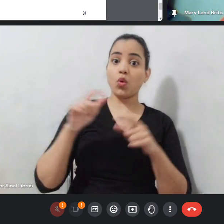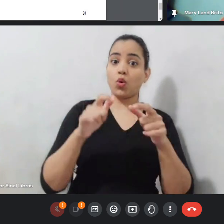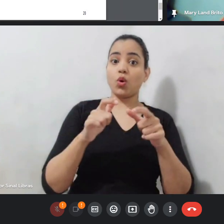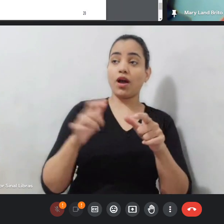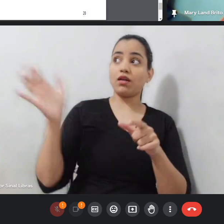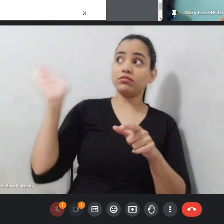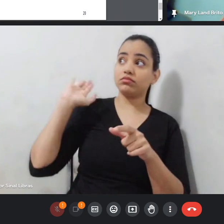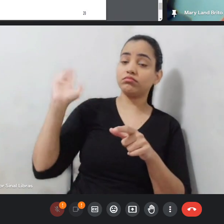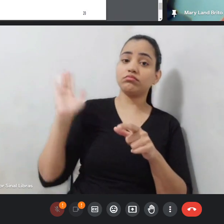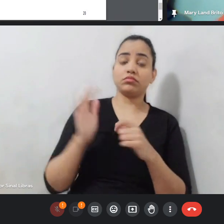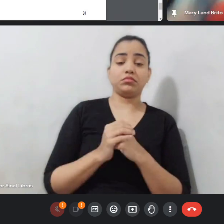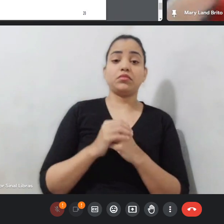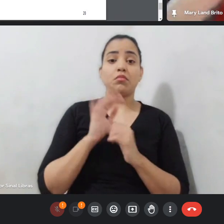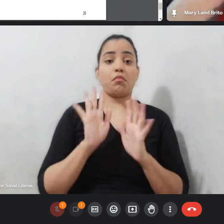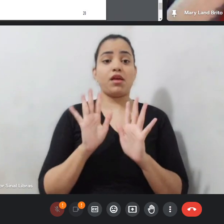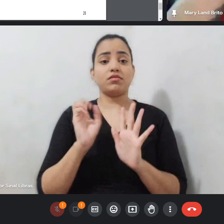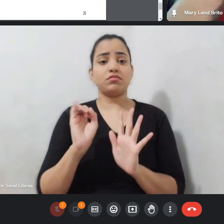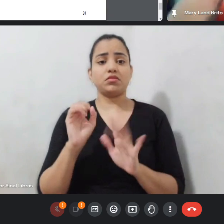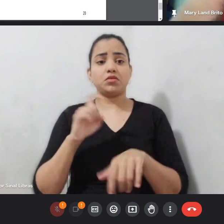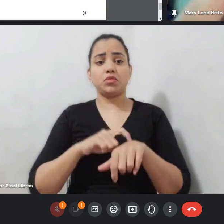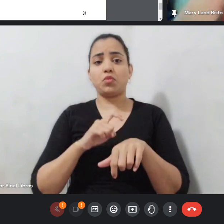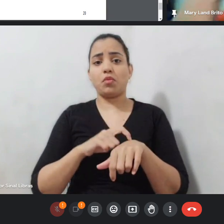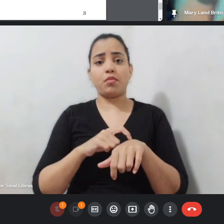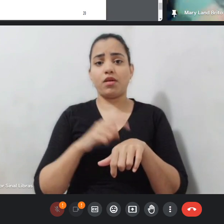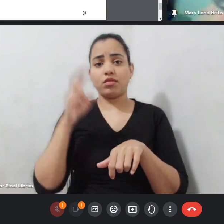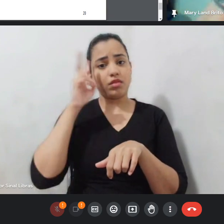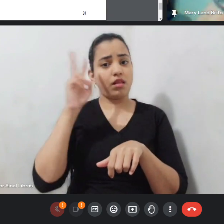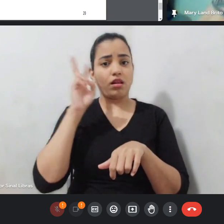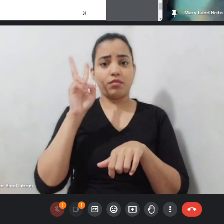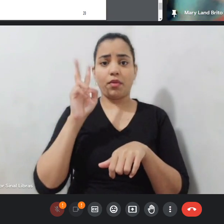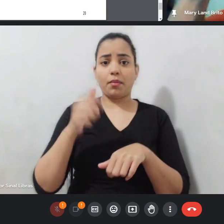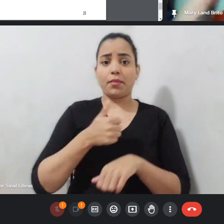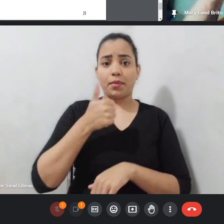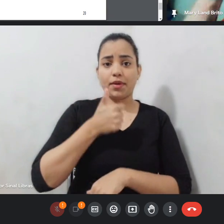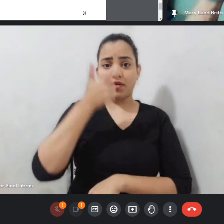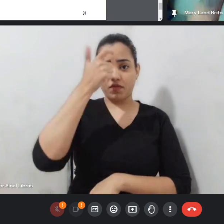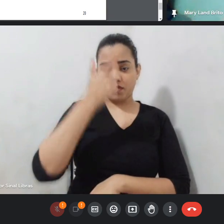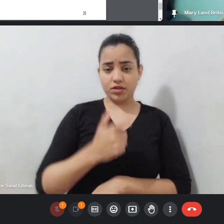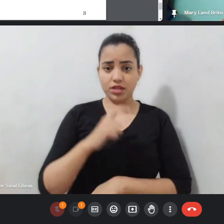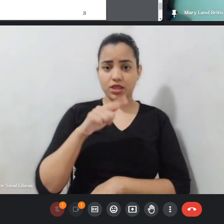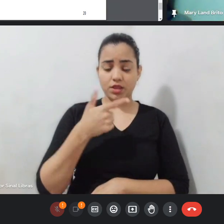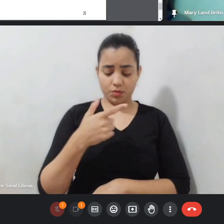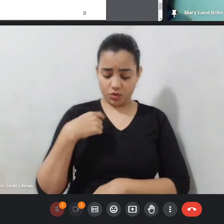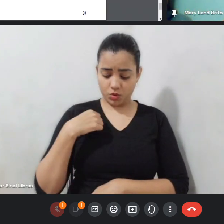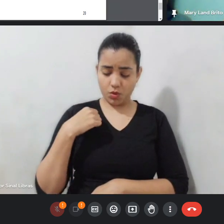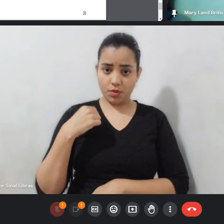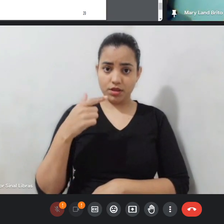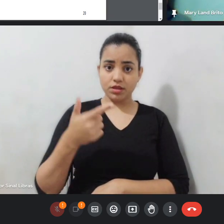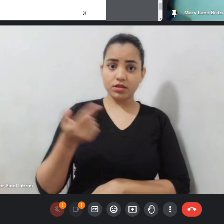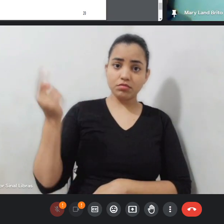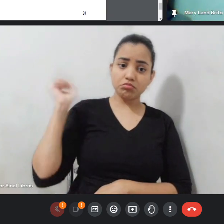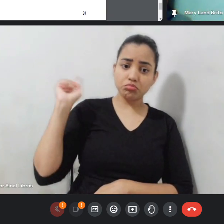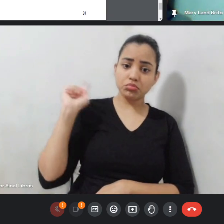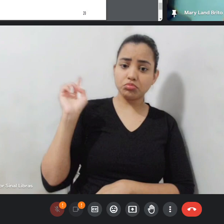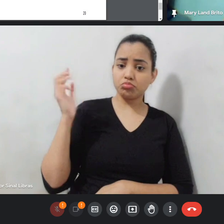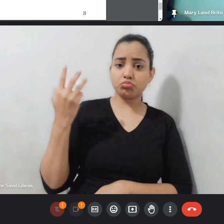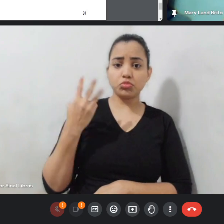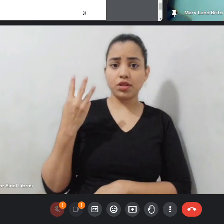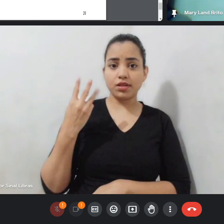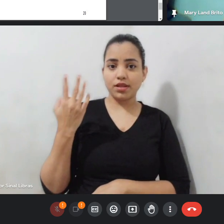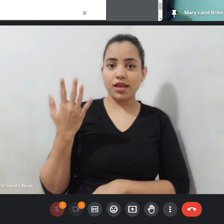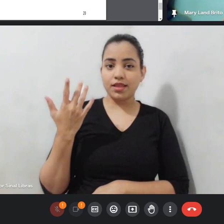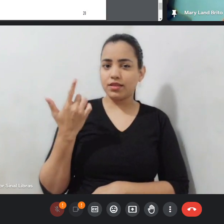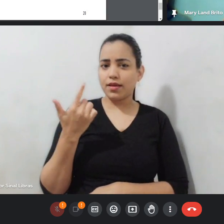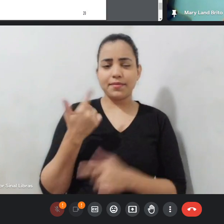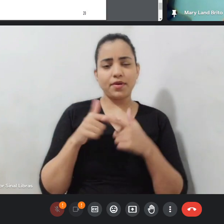se na hora você não lembrar de primeiro físico, você, segundo roupa, terceiro ambiente, não tem problema. O interessante é que você faça essa